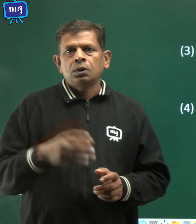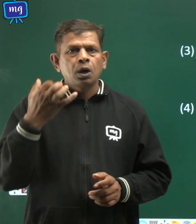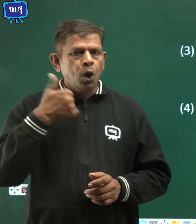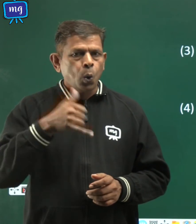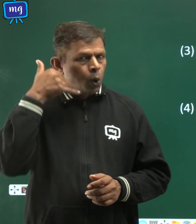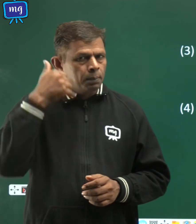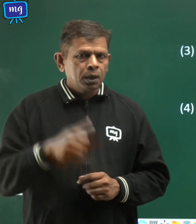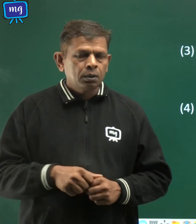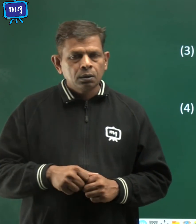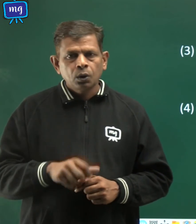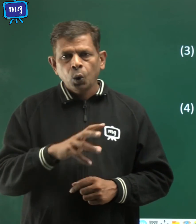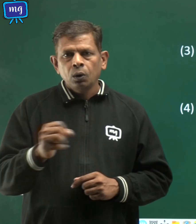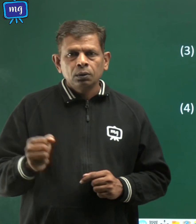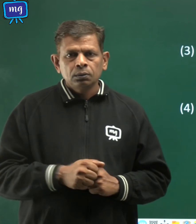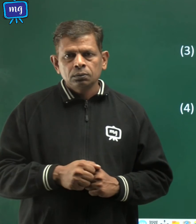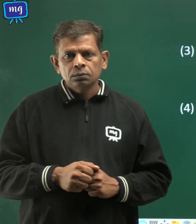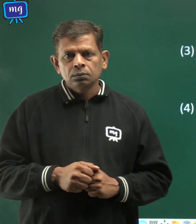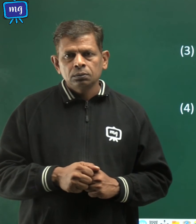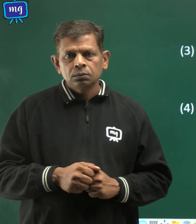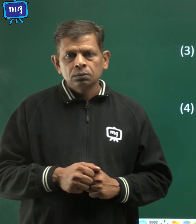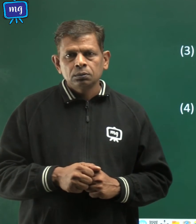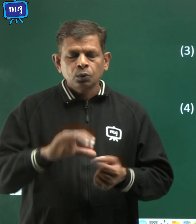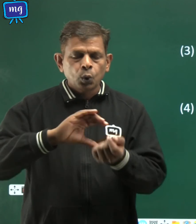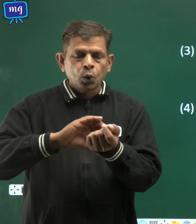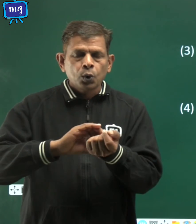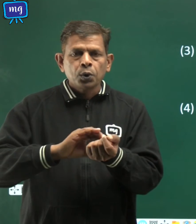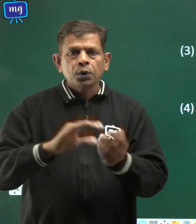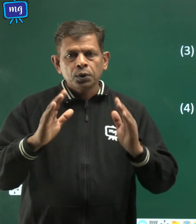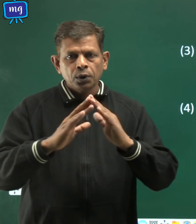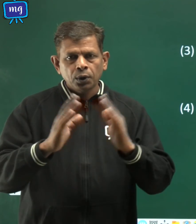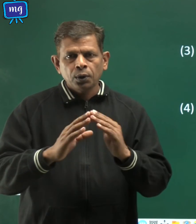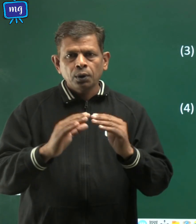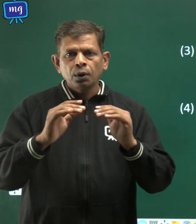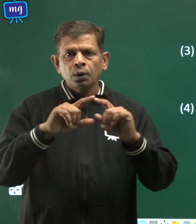नंबर और चिकिश्चा केंद्रों के